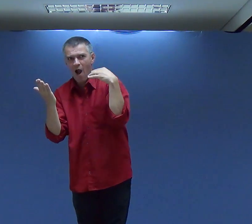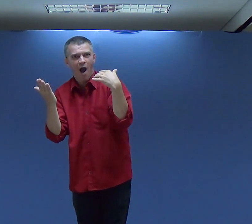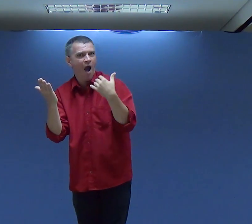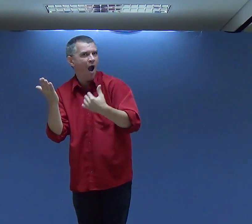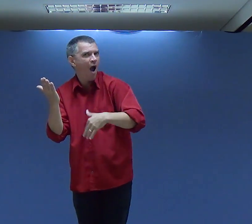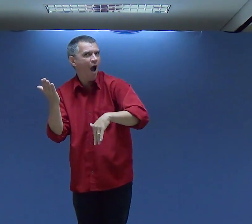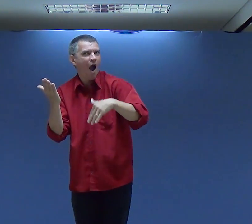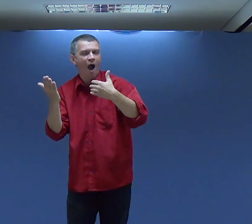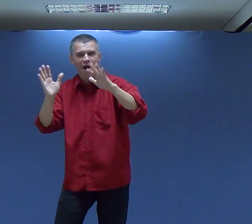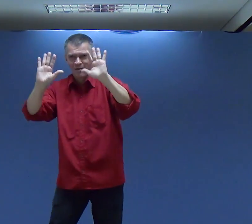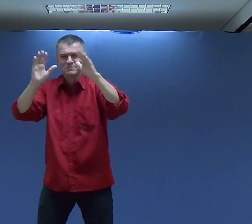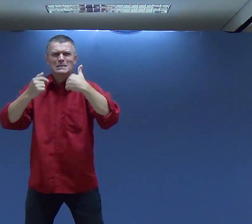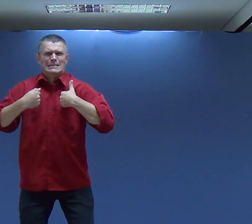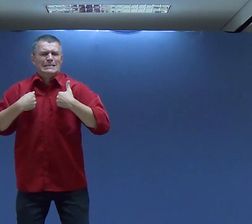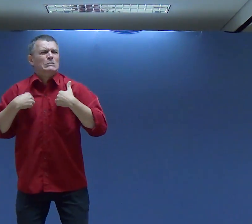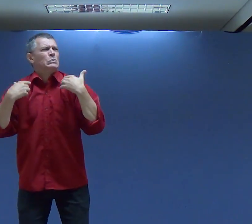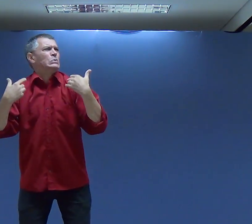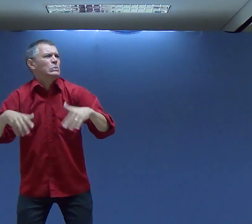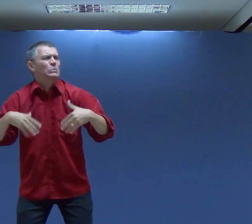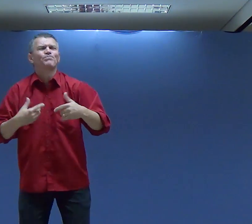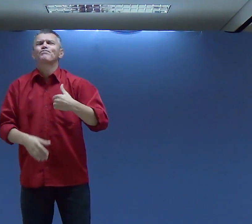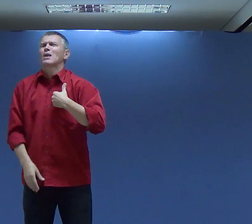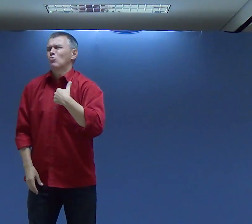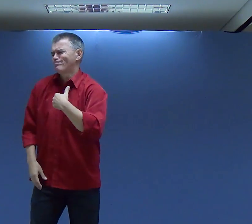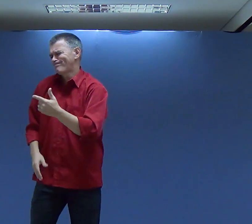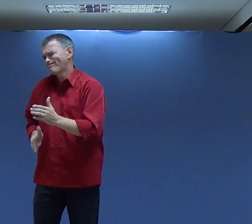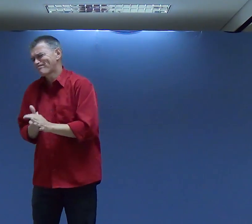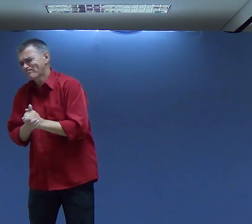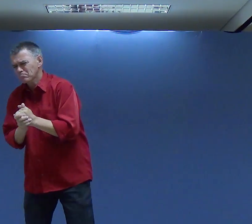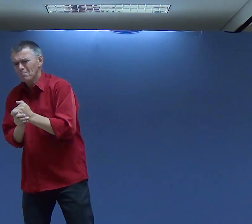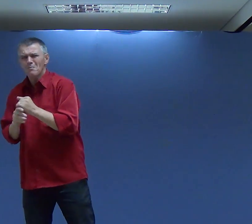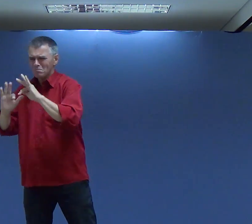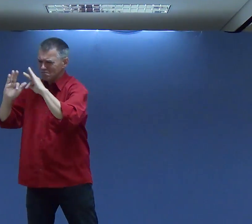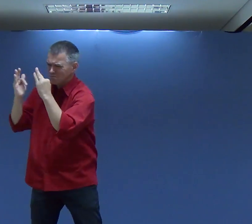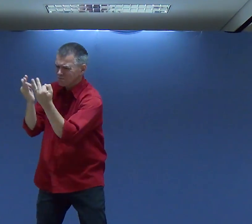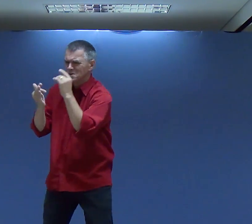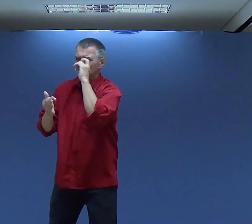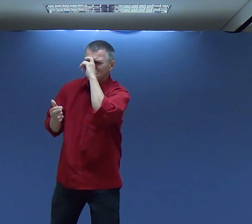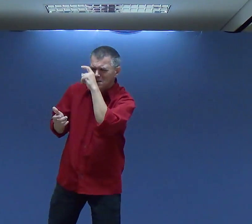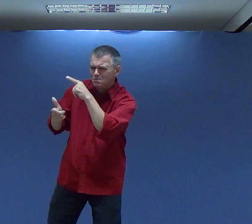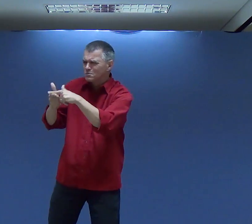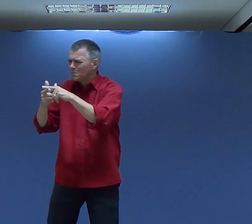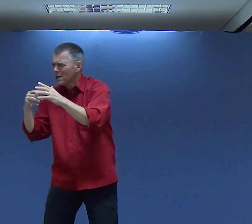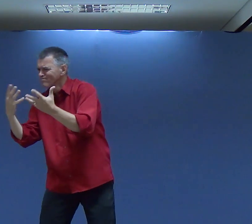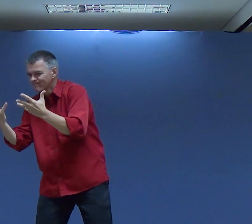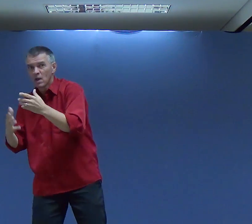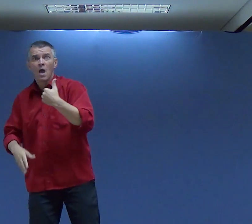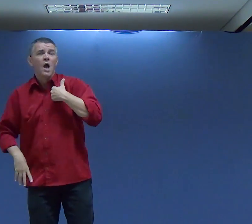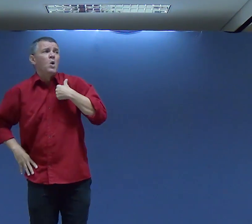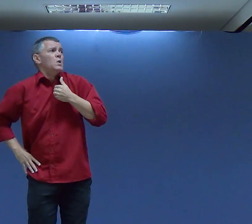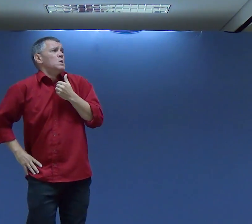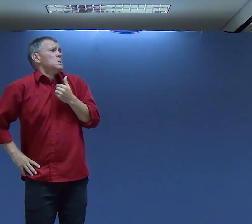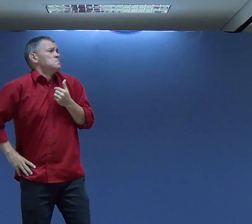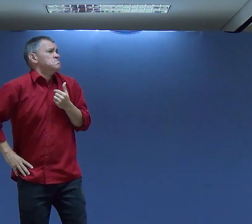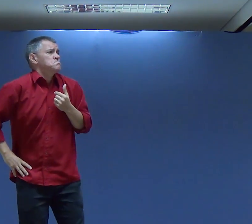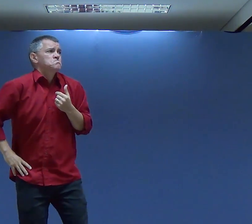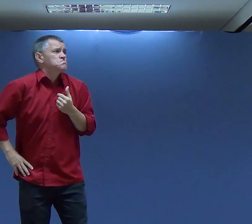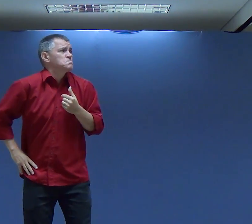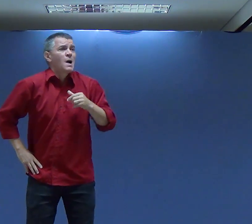Que eu precisava Fechar as brechas Me retratando Com algumas pessoas E cuidando De outras Tão importantes